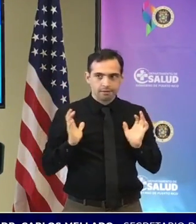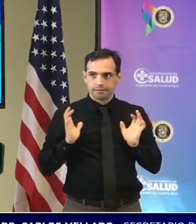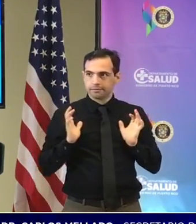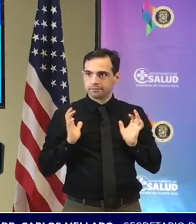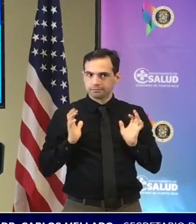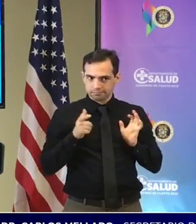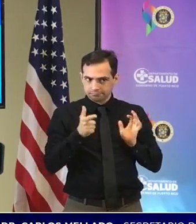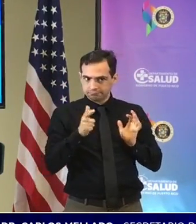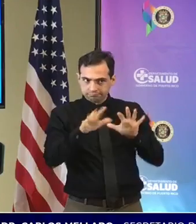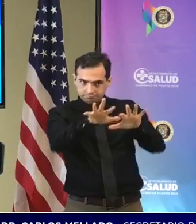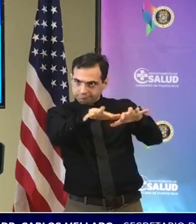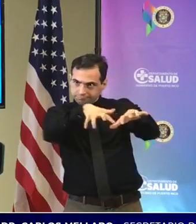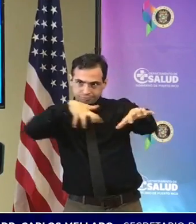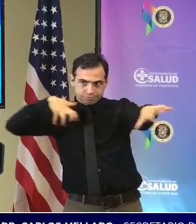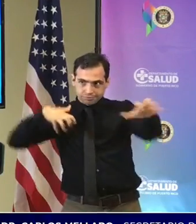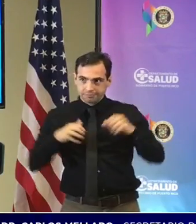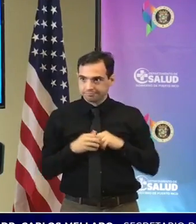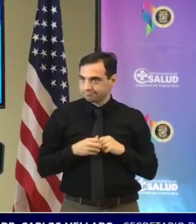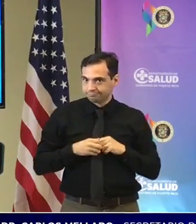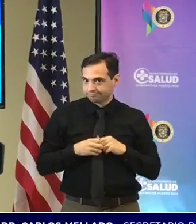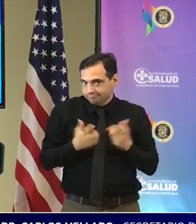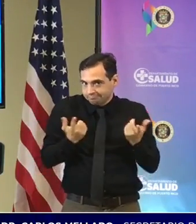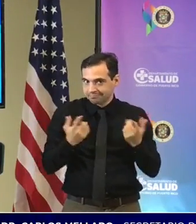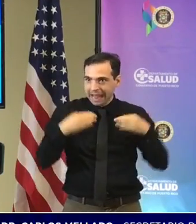salud te puedo poner un ejemplo por ejemplo la diabetes